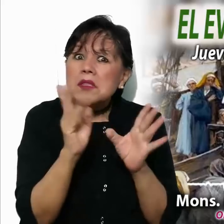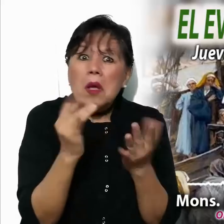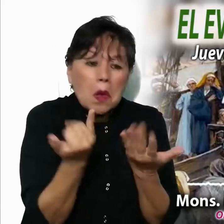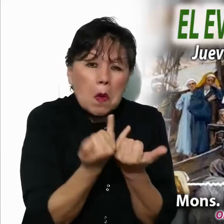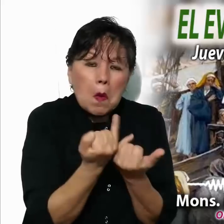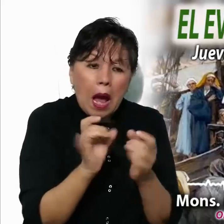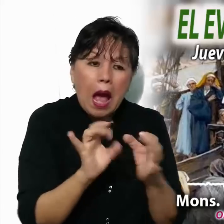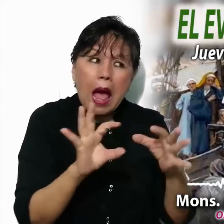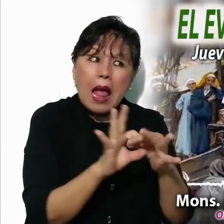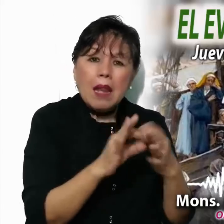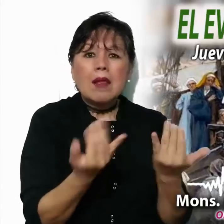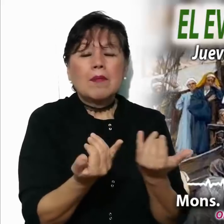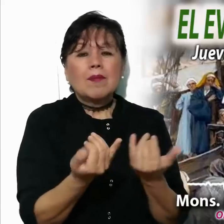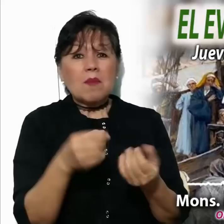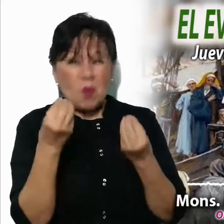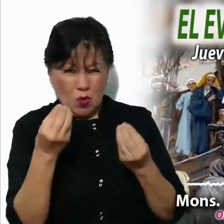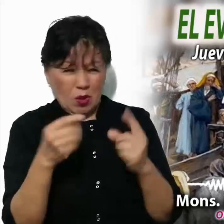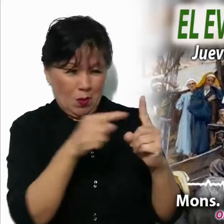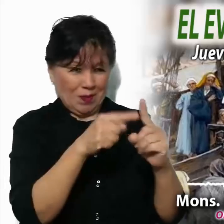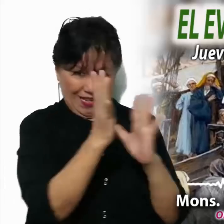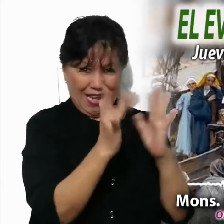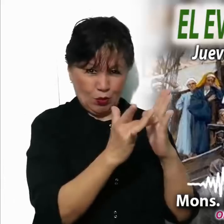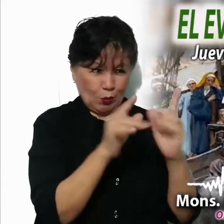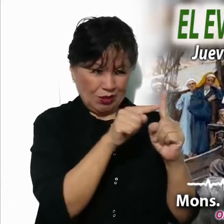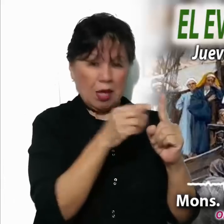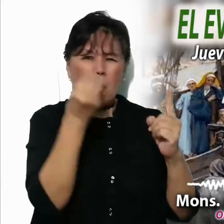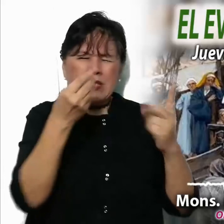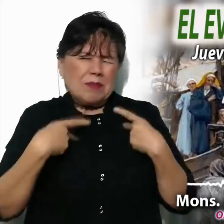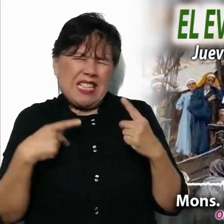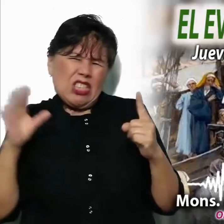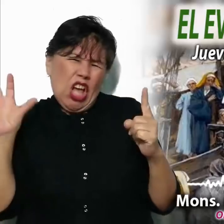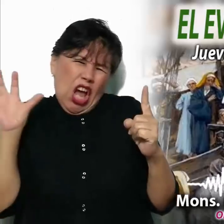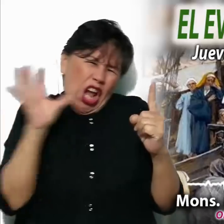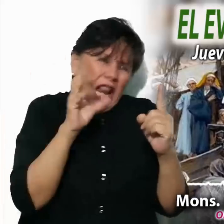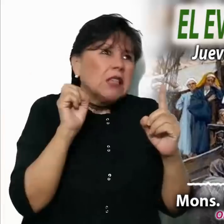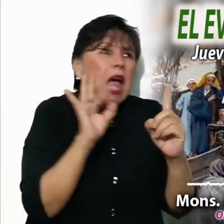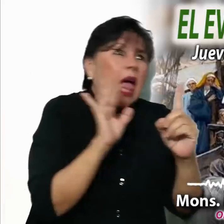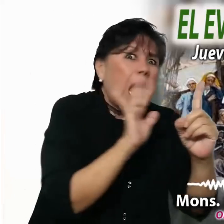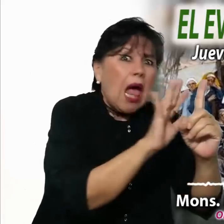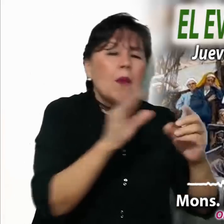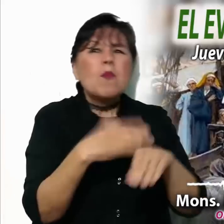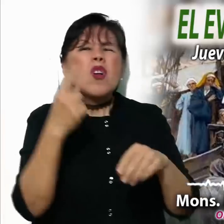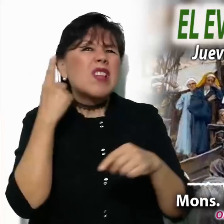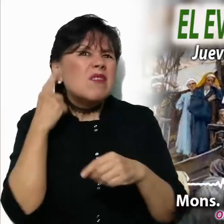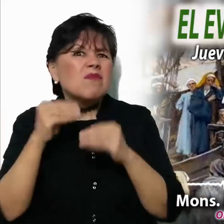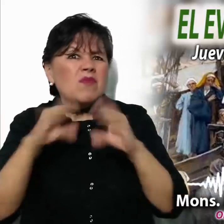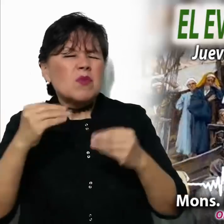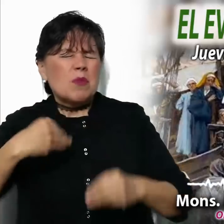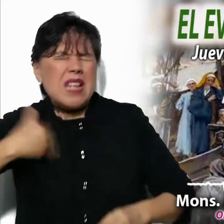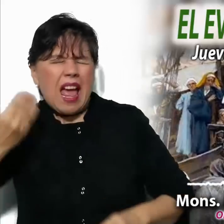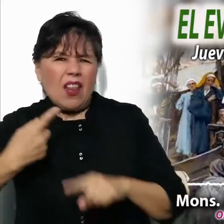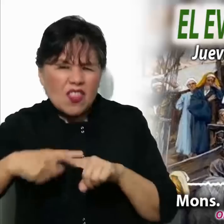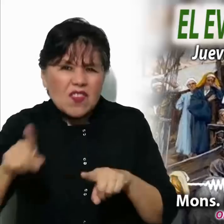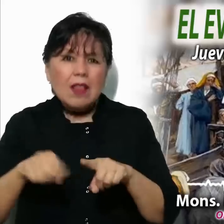También a Jesús lo siguen las multitudes y lo aclaman cuando oyen hablar de sus milagros, cuando